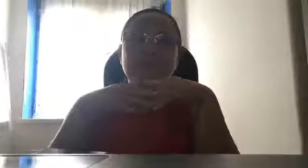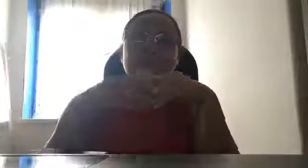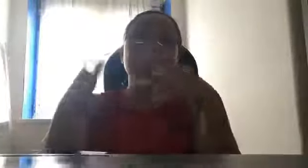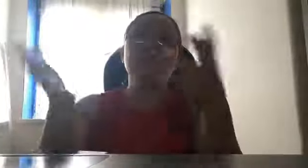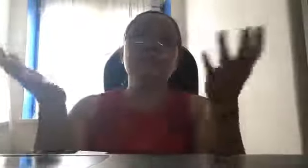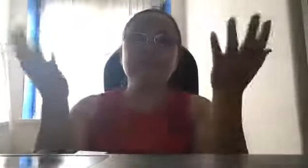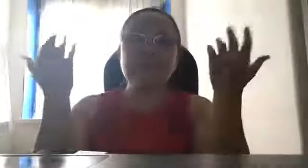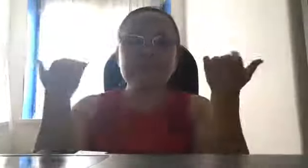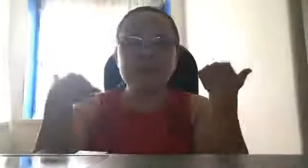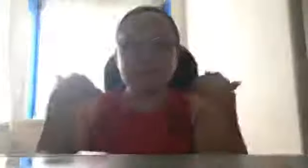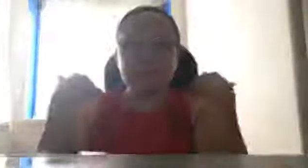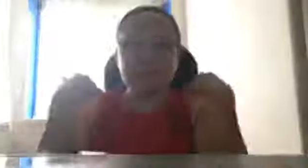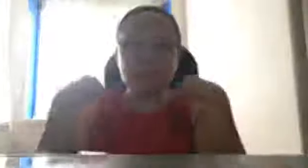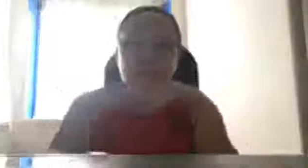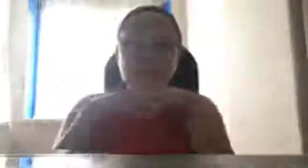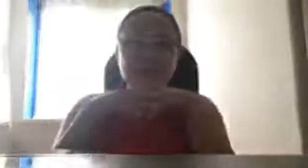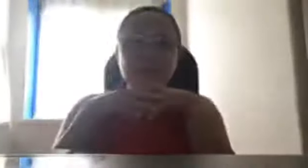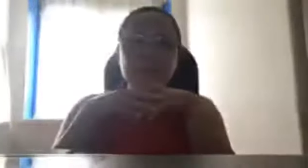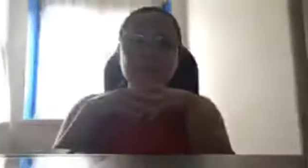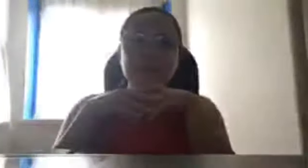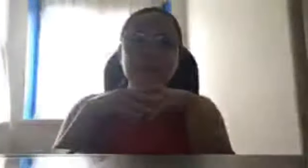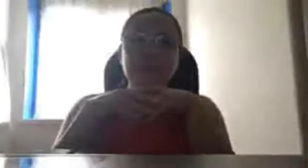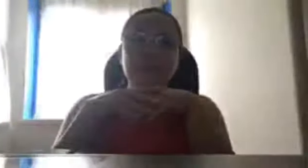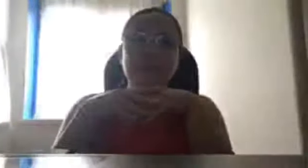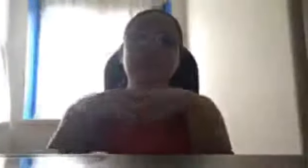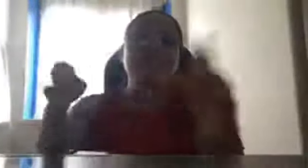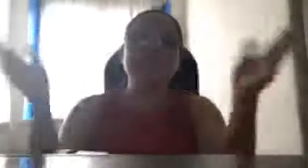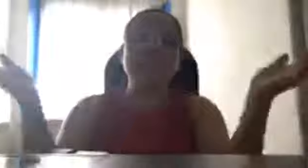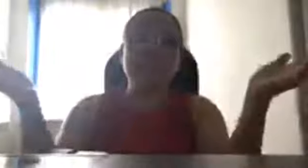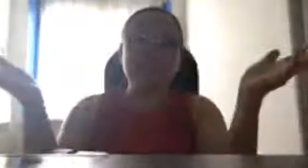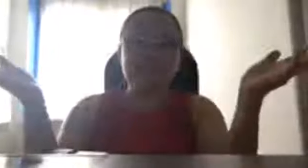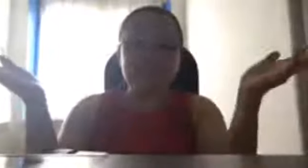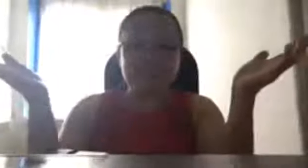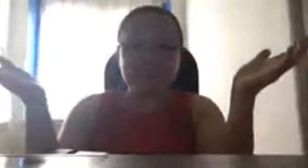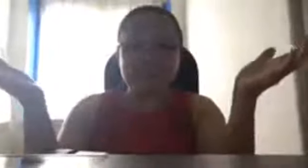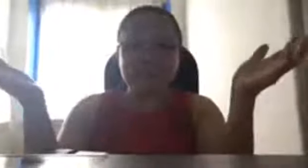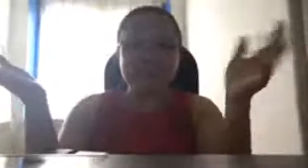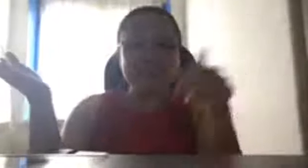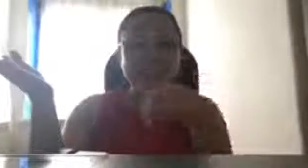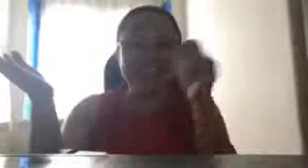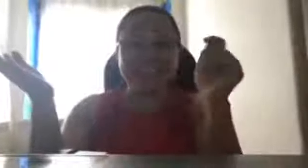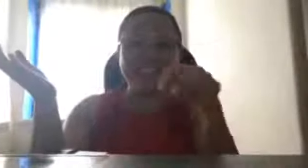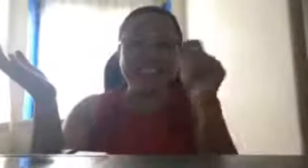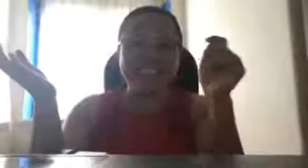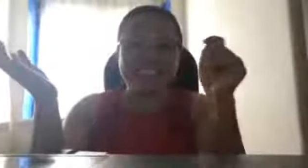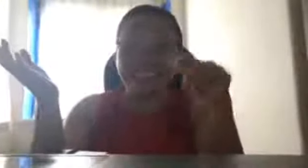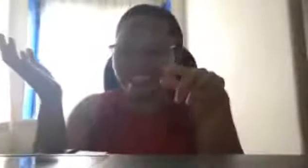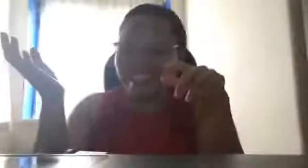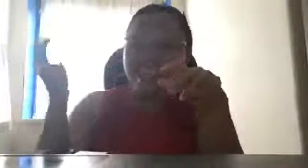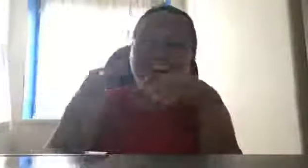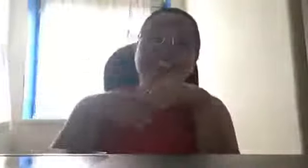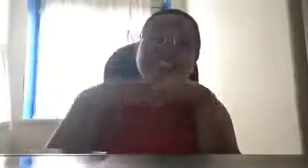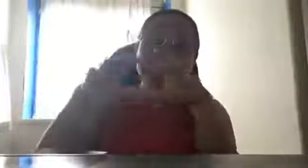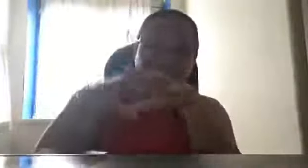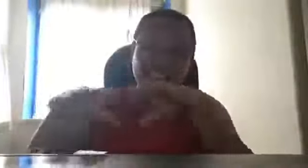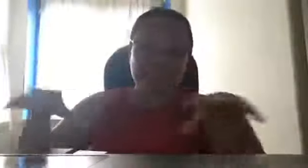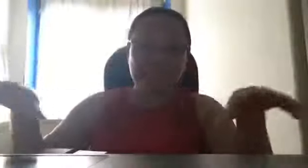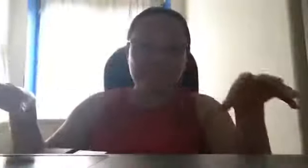sa likod ng bahay at least may puno, or may tanim na kamuting baging, or sa harap ng